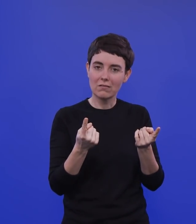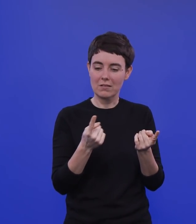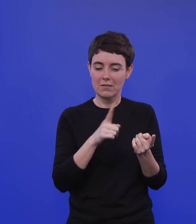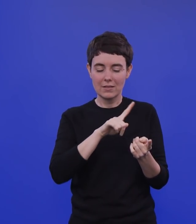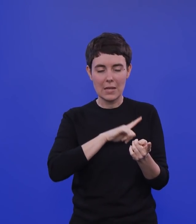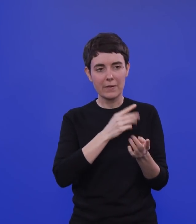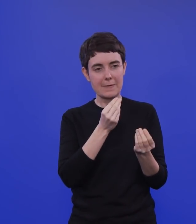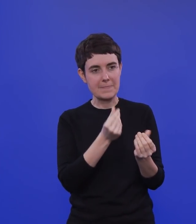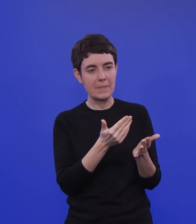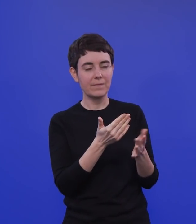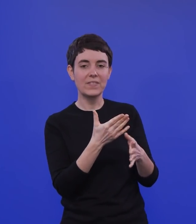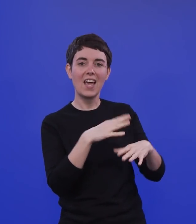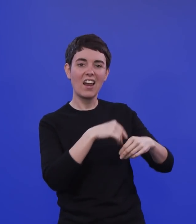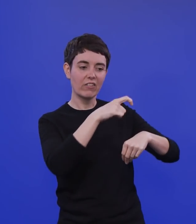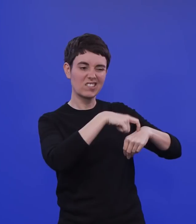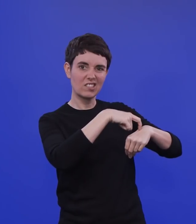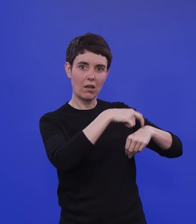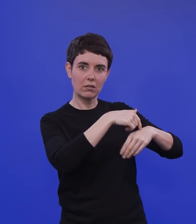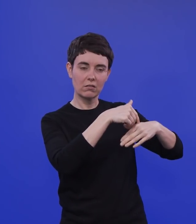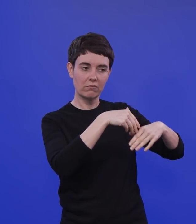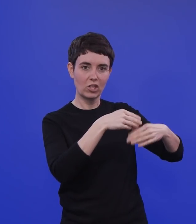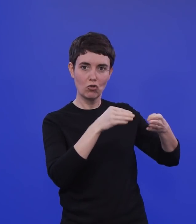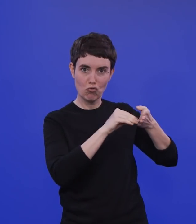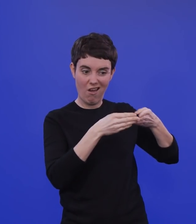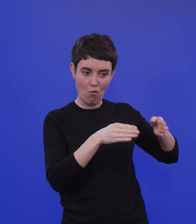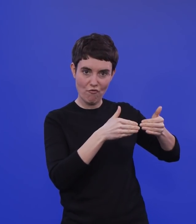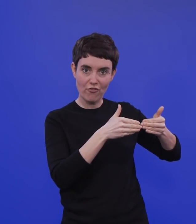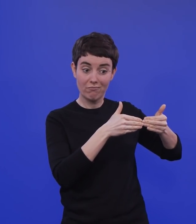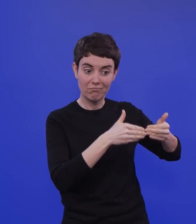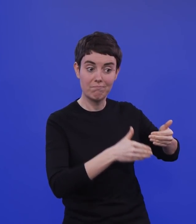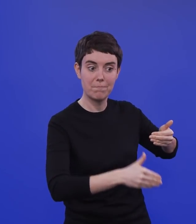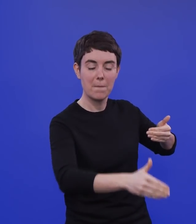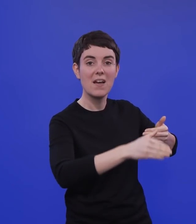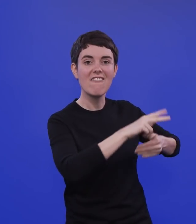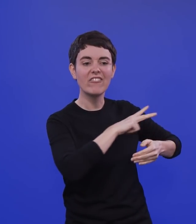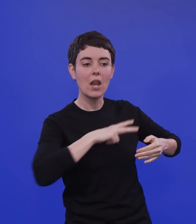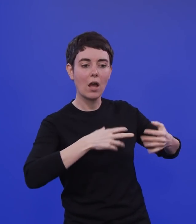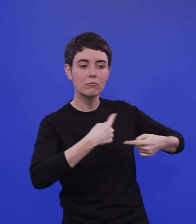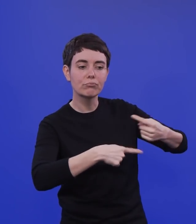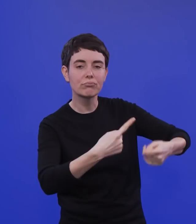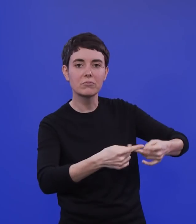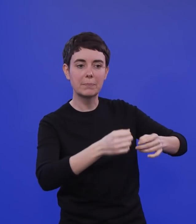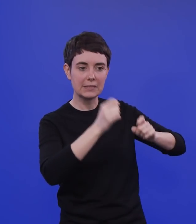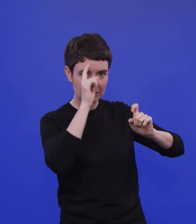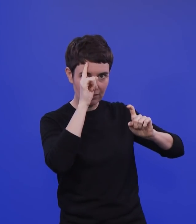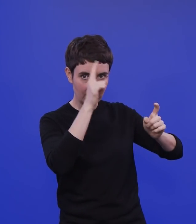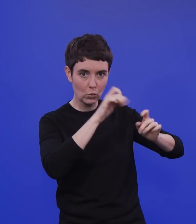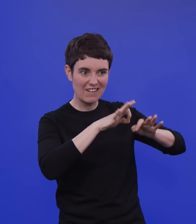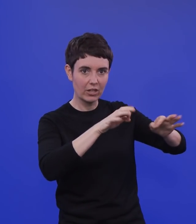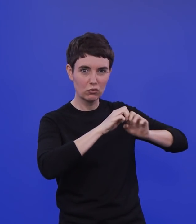Anfangszeitpunkt aus, wie lange es dauert es, bis sich dann die Infektionshäufigkeit wieder selbstständig macht